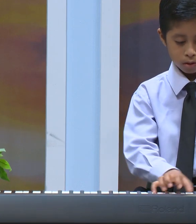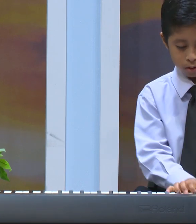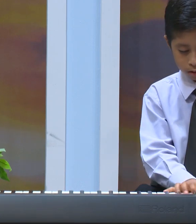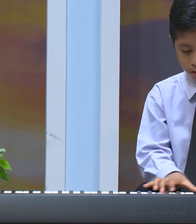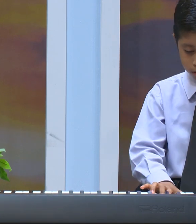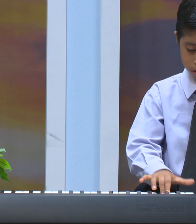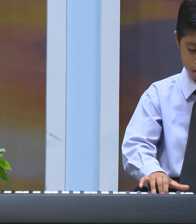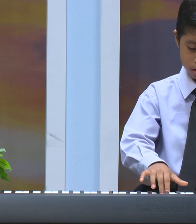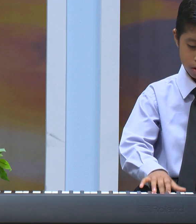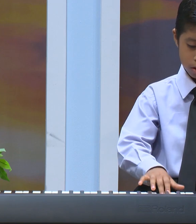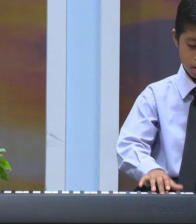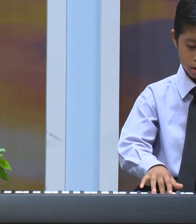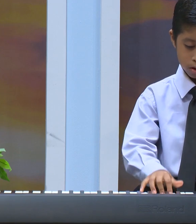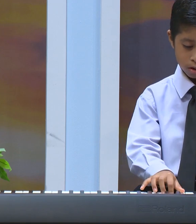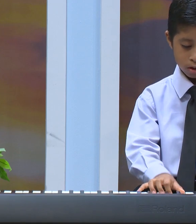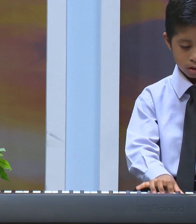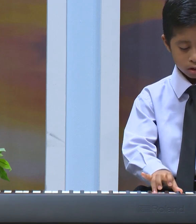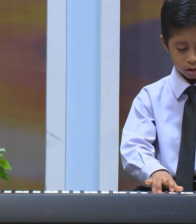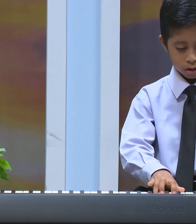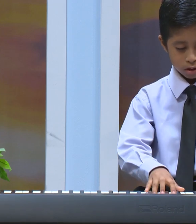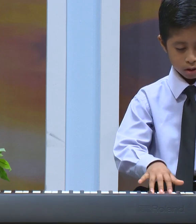Amén. Amén.